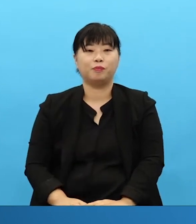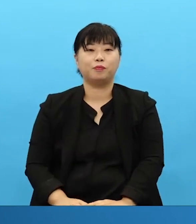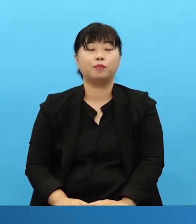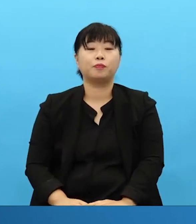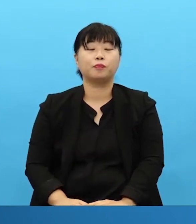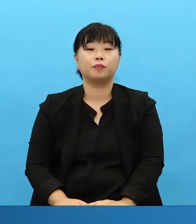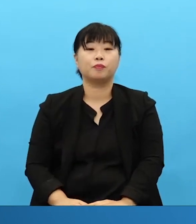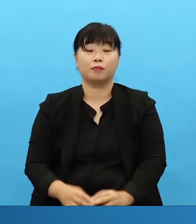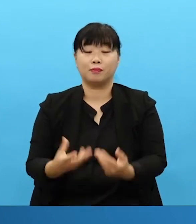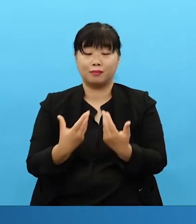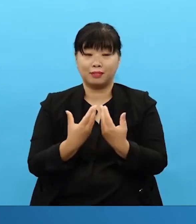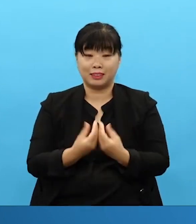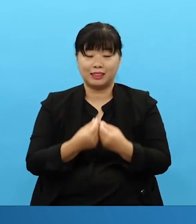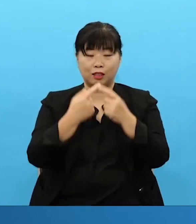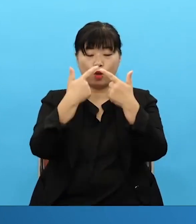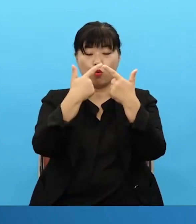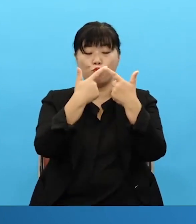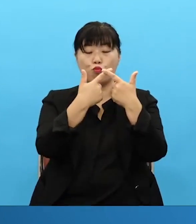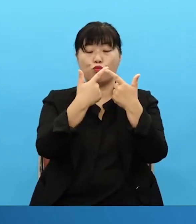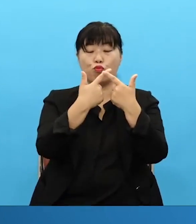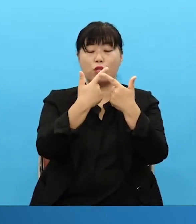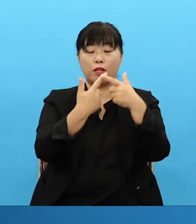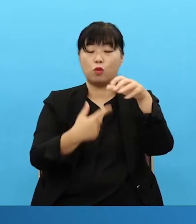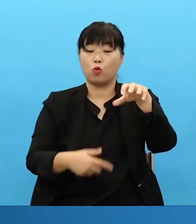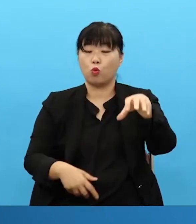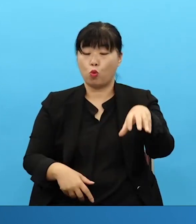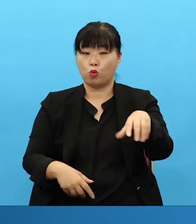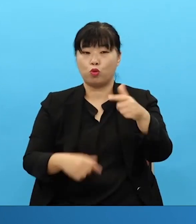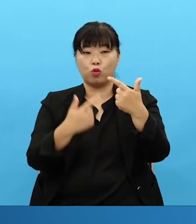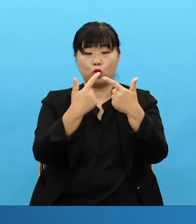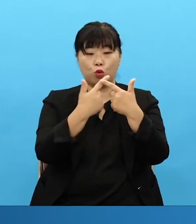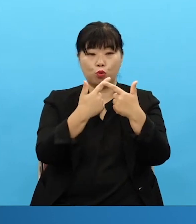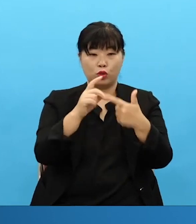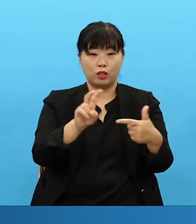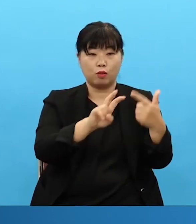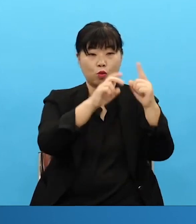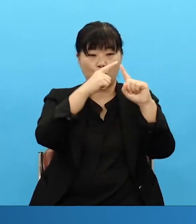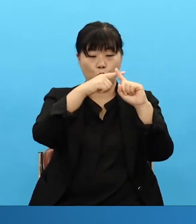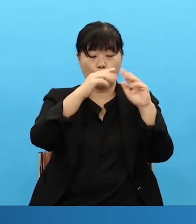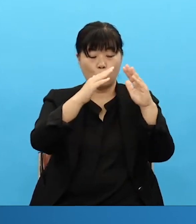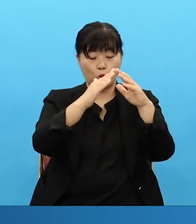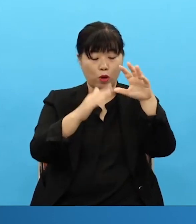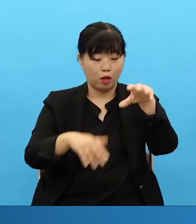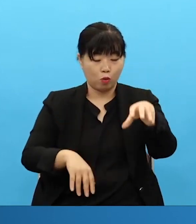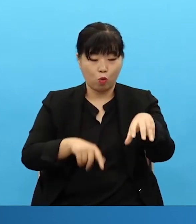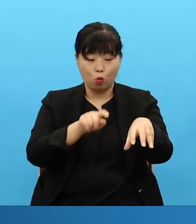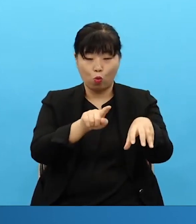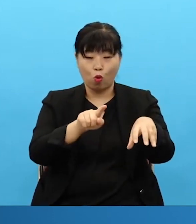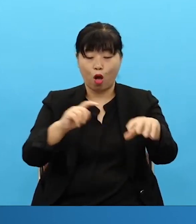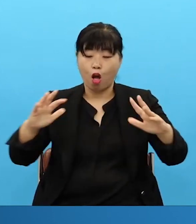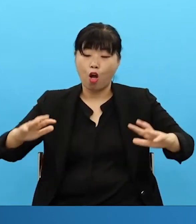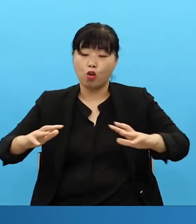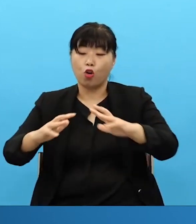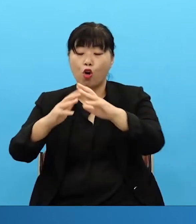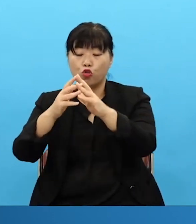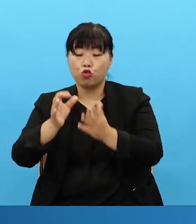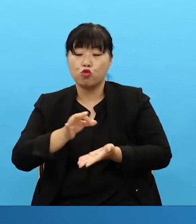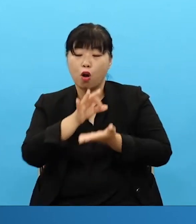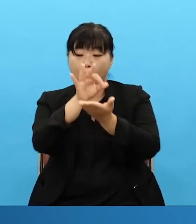부산에서는 일천만 대세우는 건축 헌금와 연결식에서 이렇게 지금 해나가고 있고요. And so in 부산 right now we are connecting